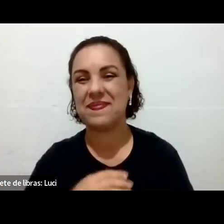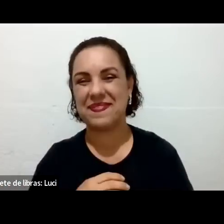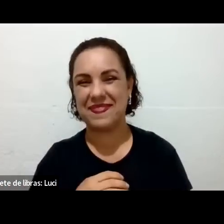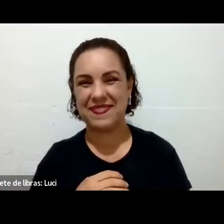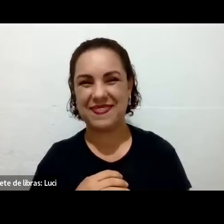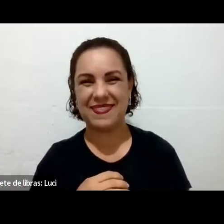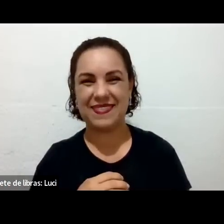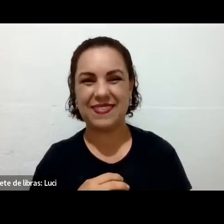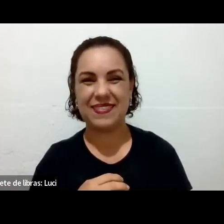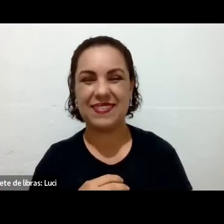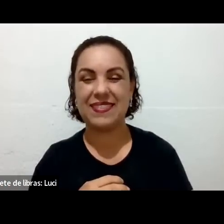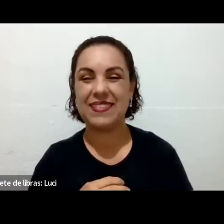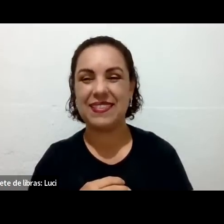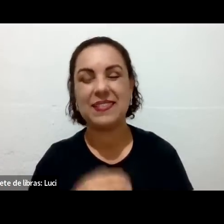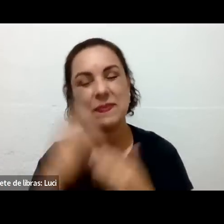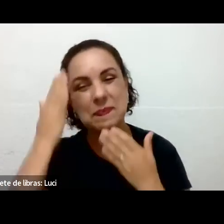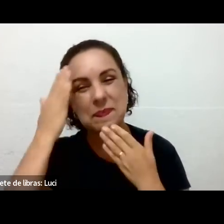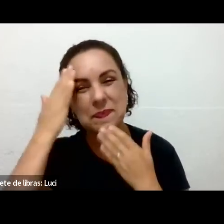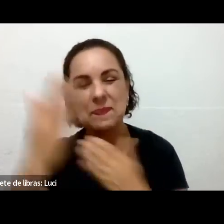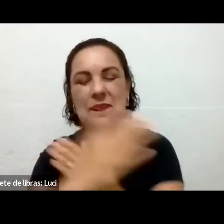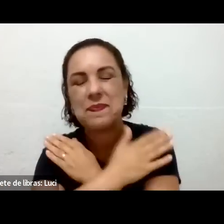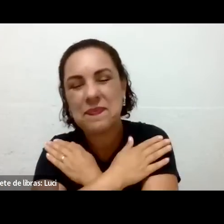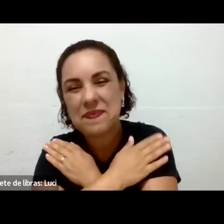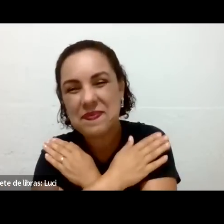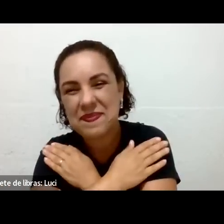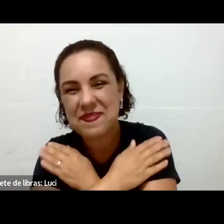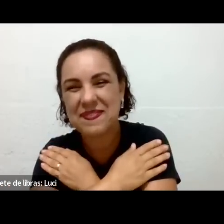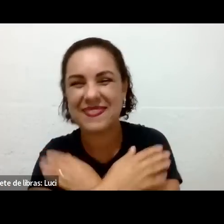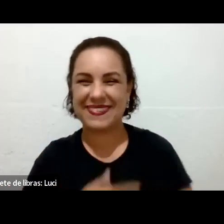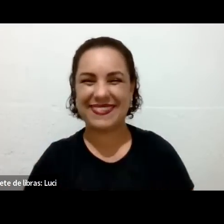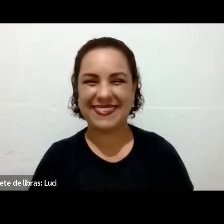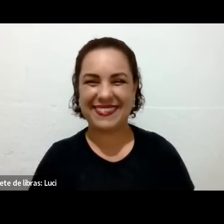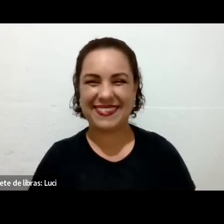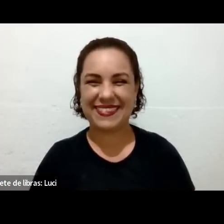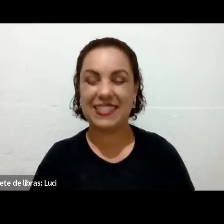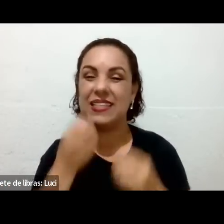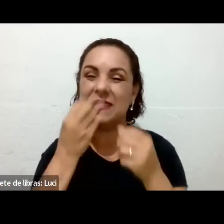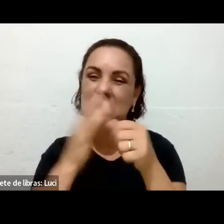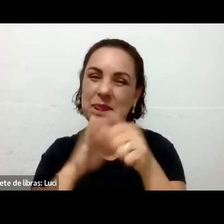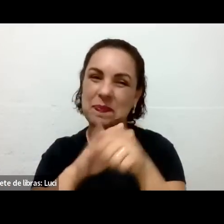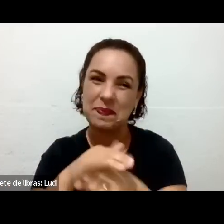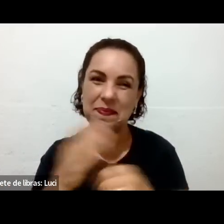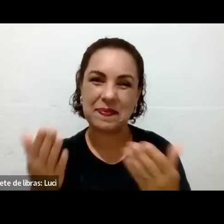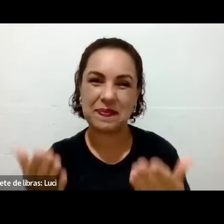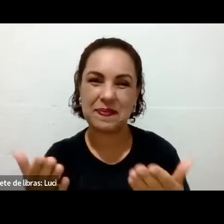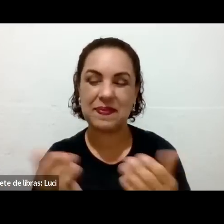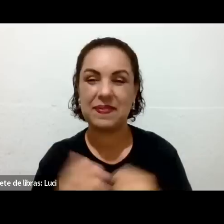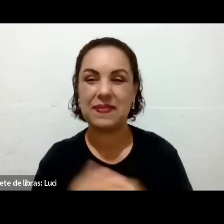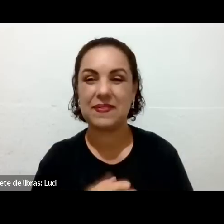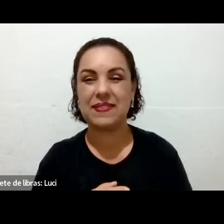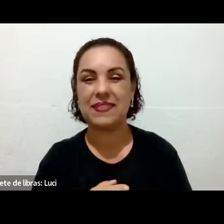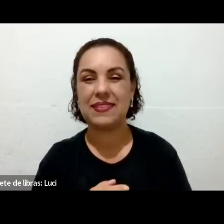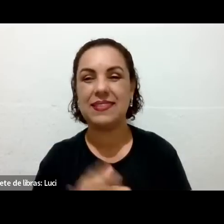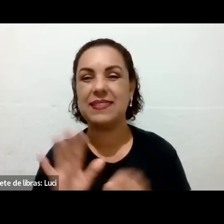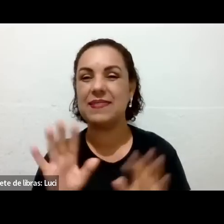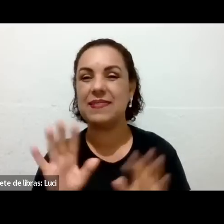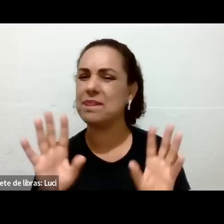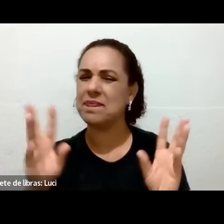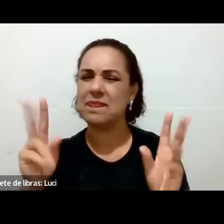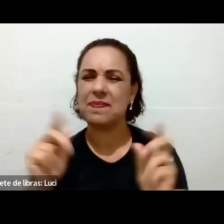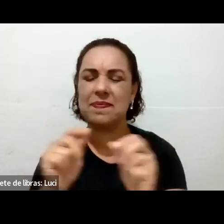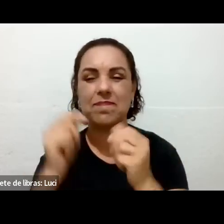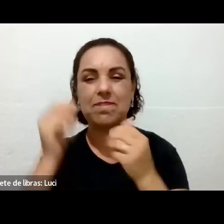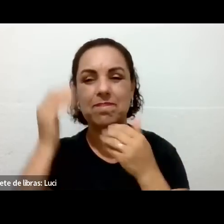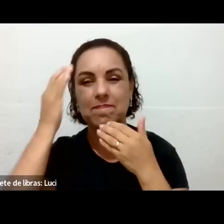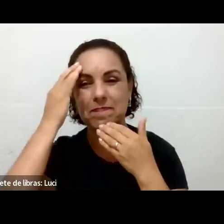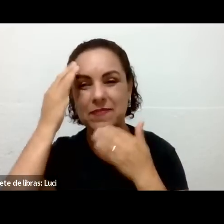Beleza, eu que agradeço aí. Um abraço pra você, tá? Boa noite. Pessoal, muito obrigado, viu? De coração, quem conseguiu ficar até o